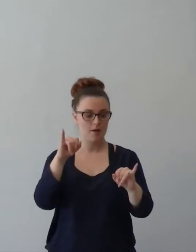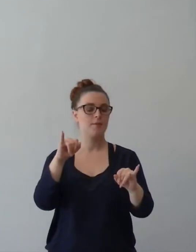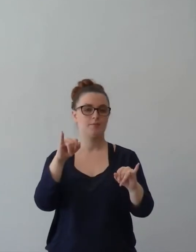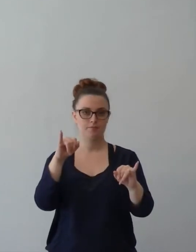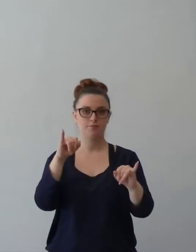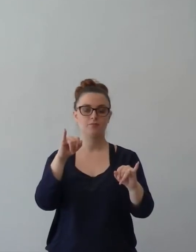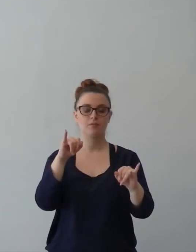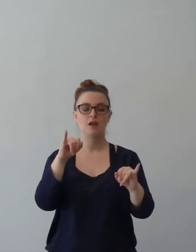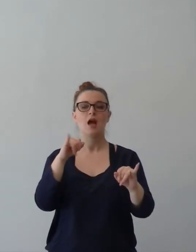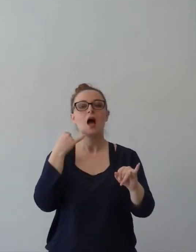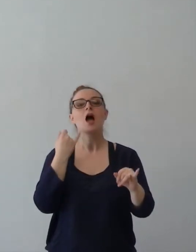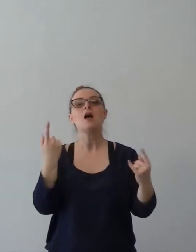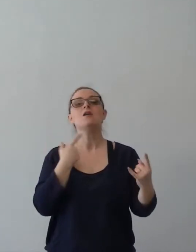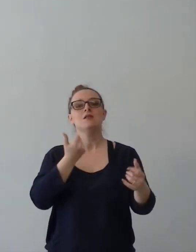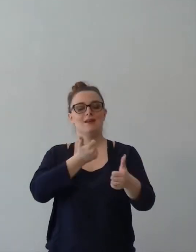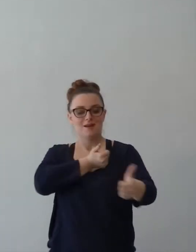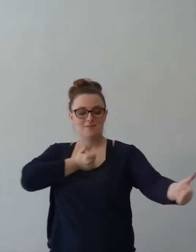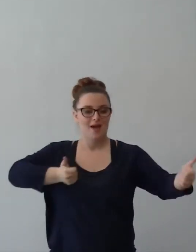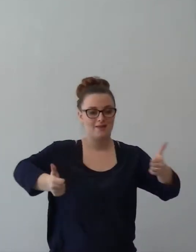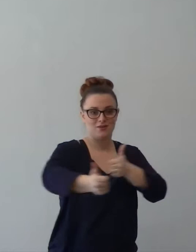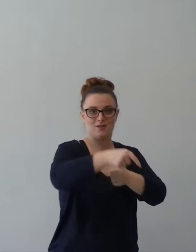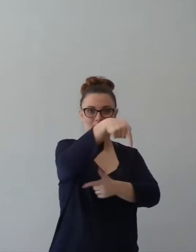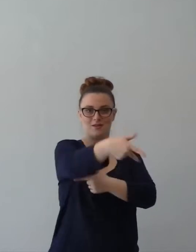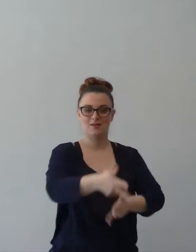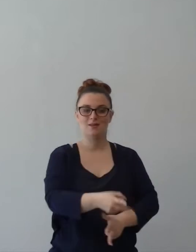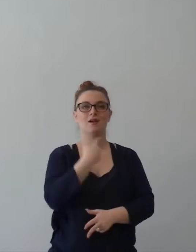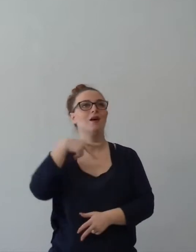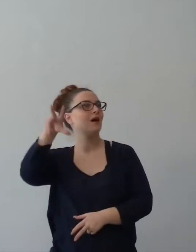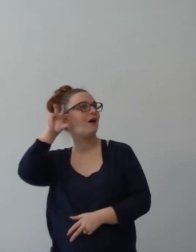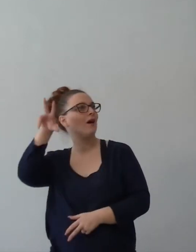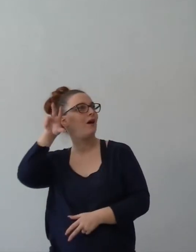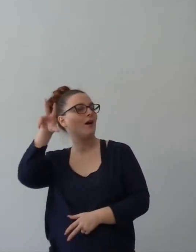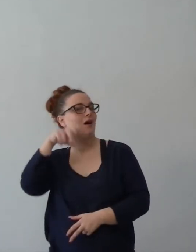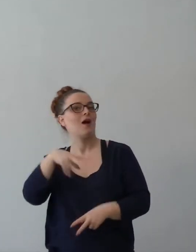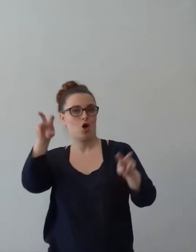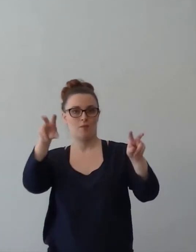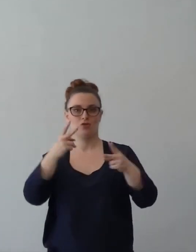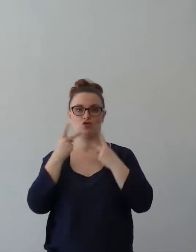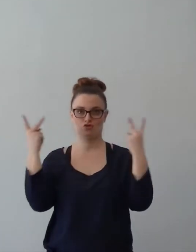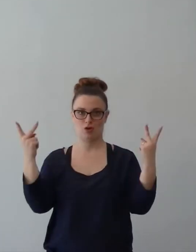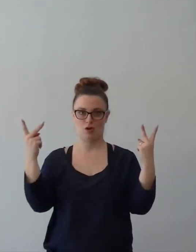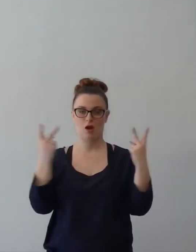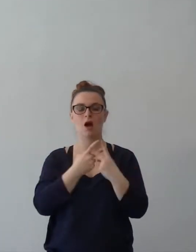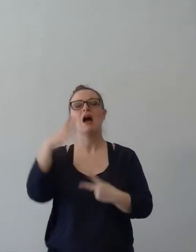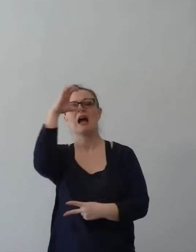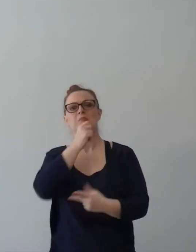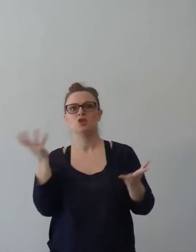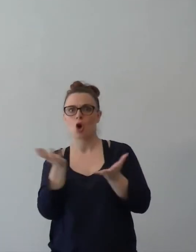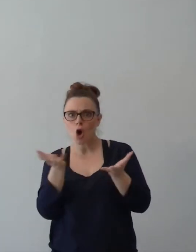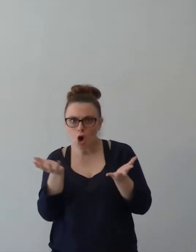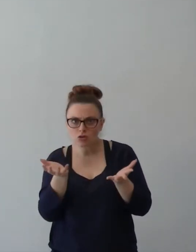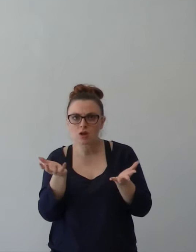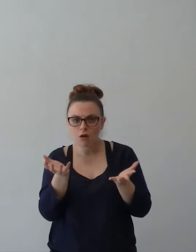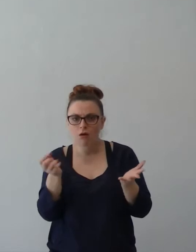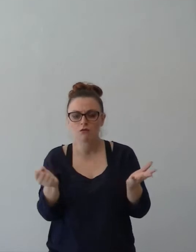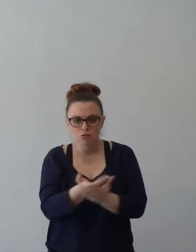essere un ascoltatore. La mia impressione generale è che la maggior parte dei nostri servizi di chiesa è definitivamente